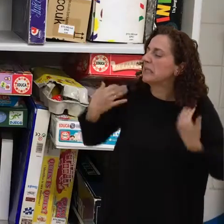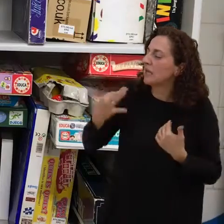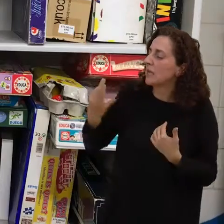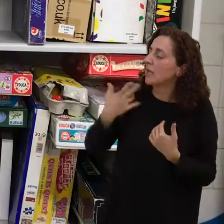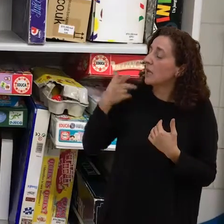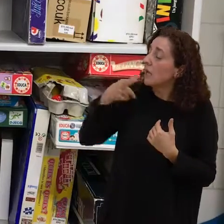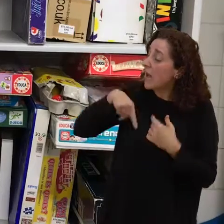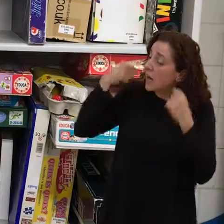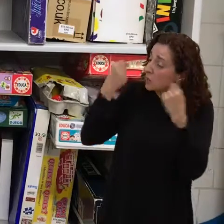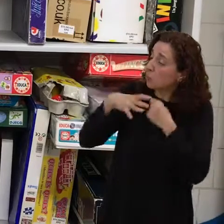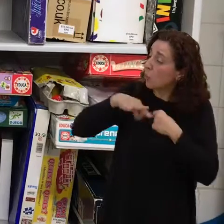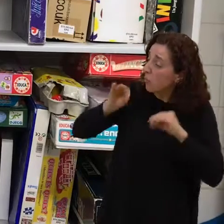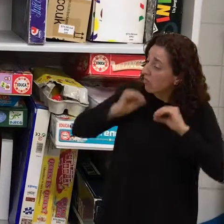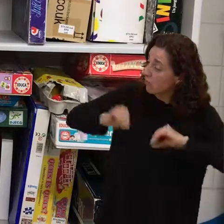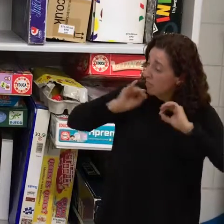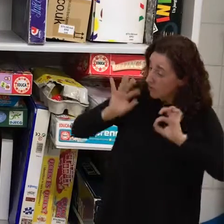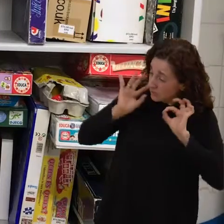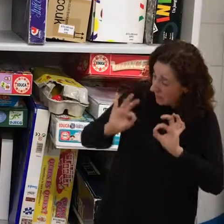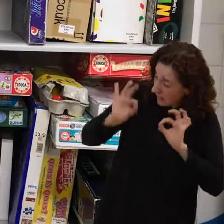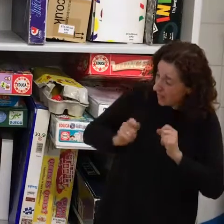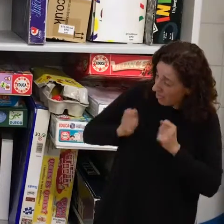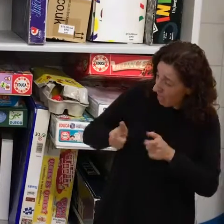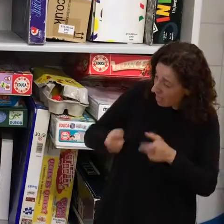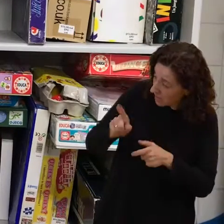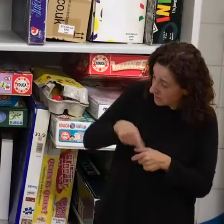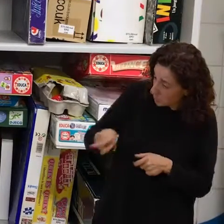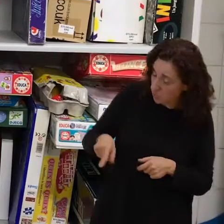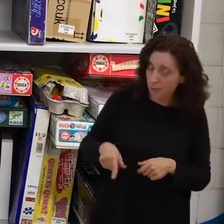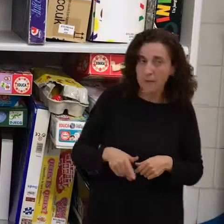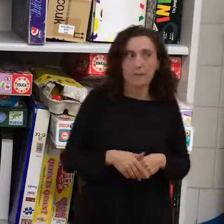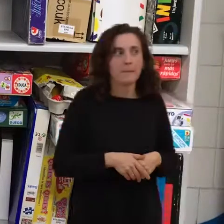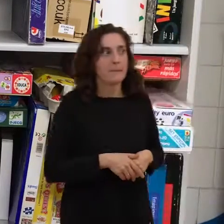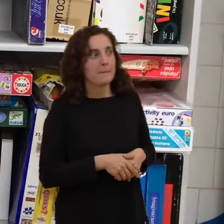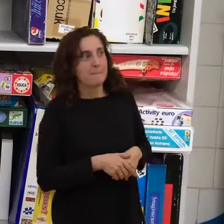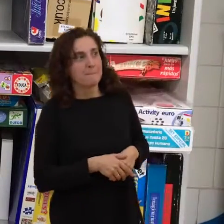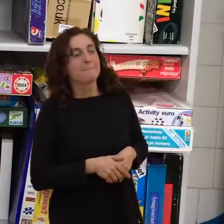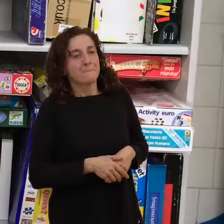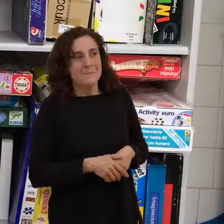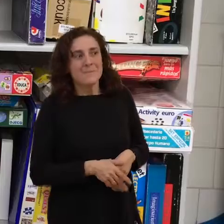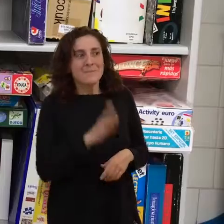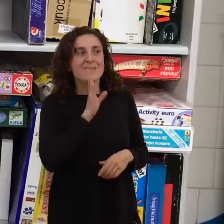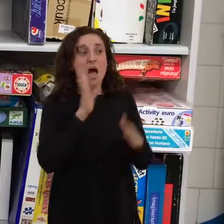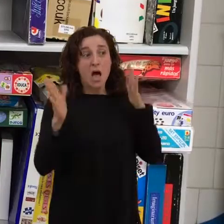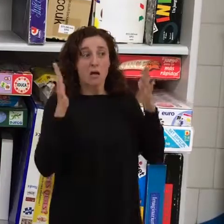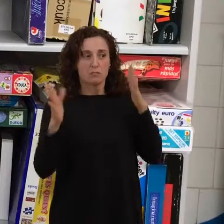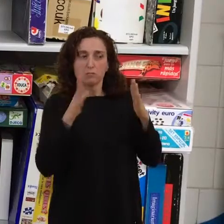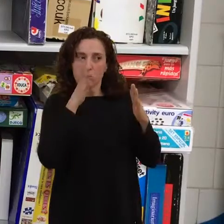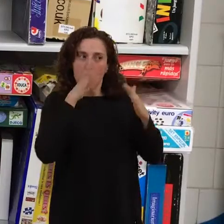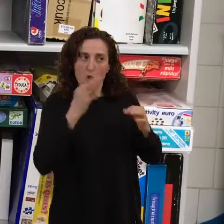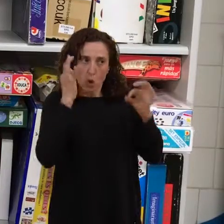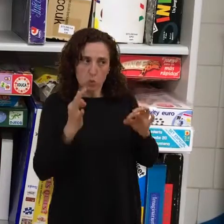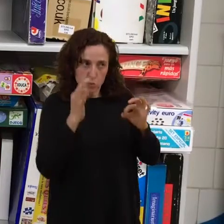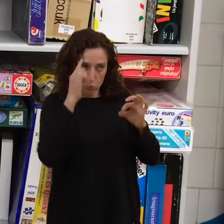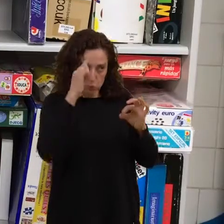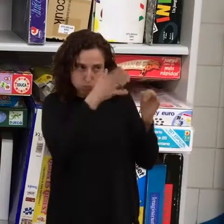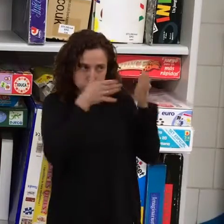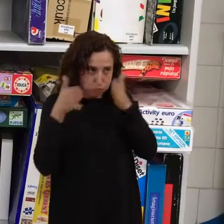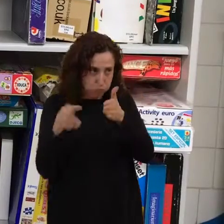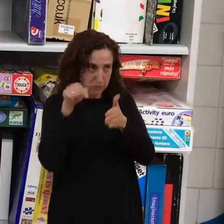propia asociación? Estamos en ello, estamos ahora en las tramitaciones para ser un